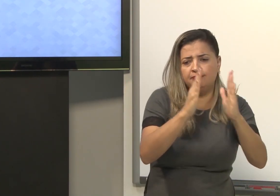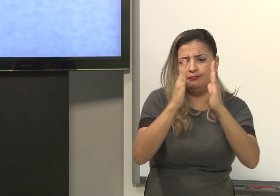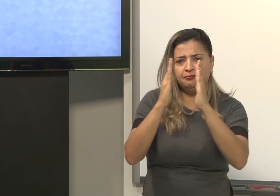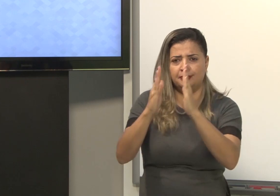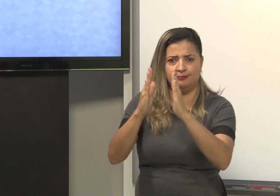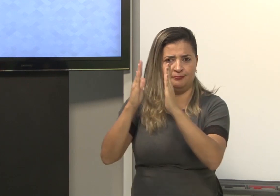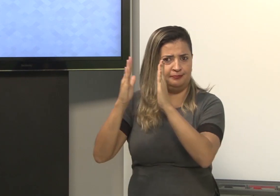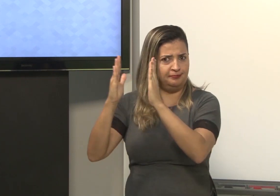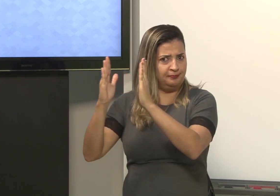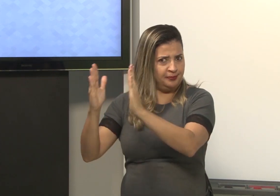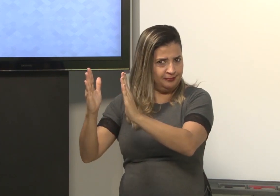essa ordem é feita?